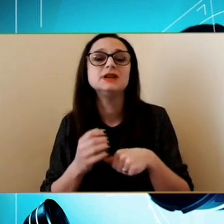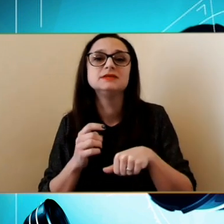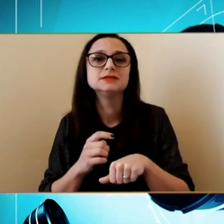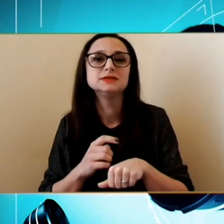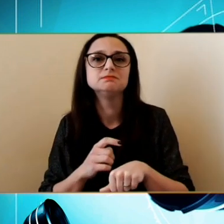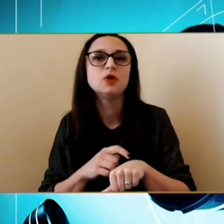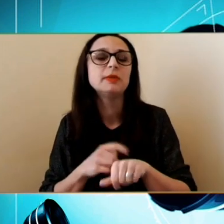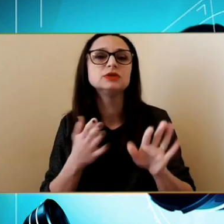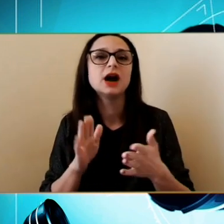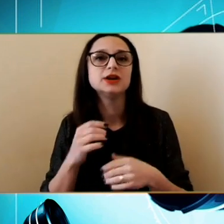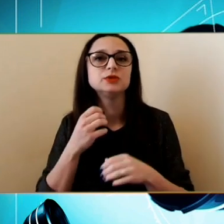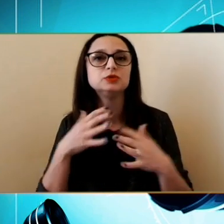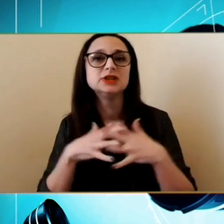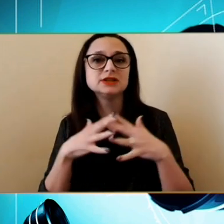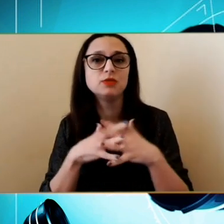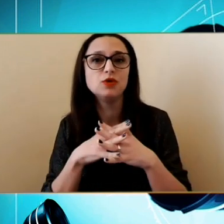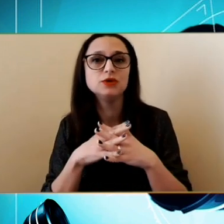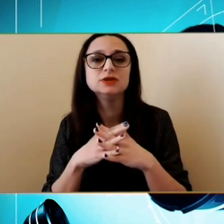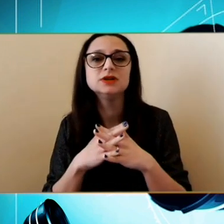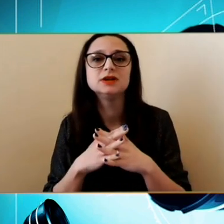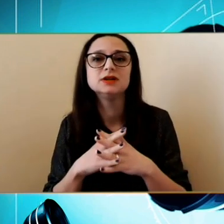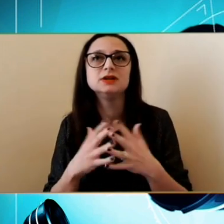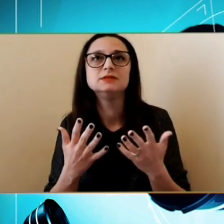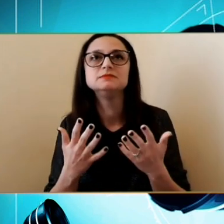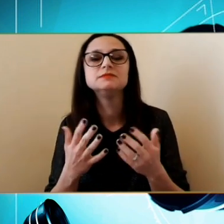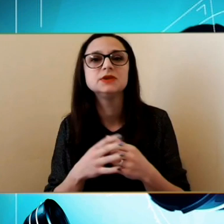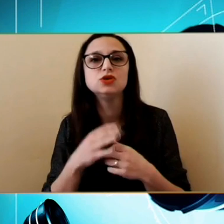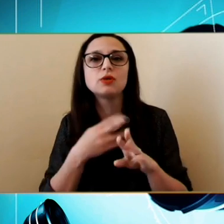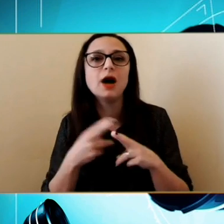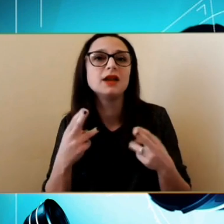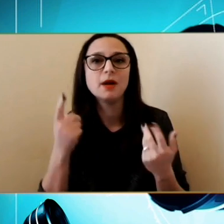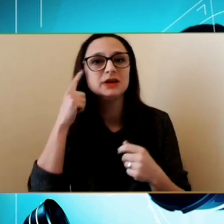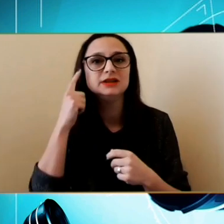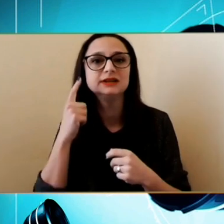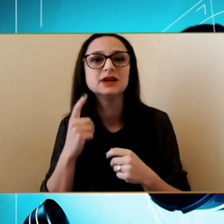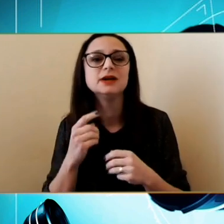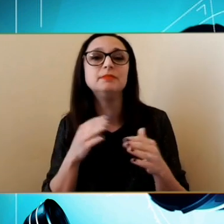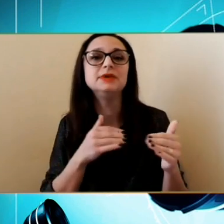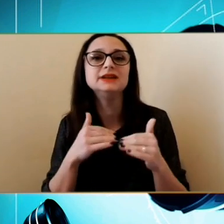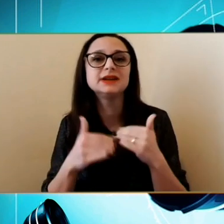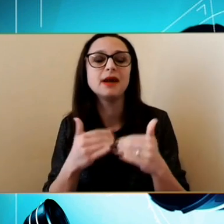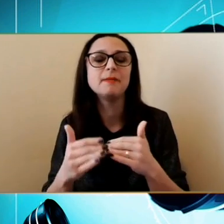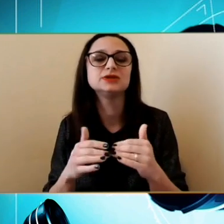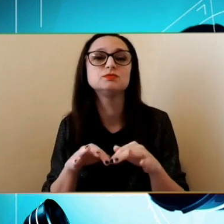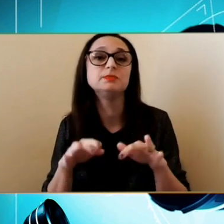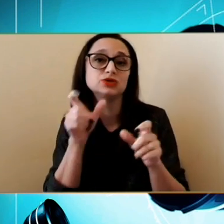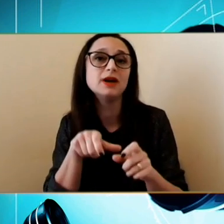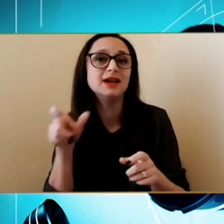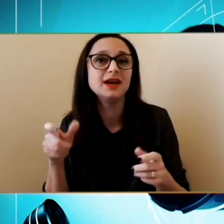Din momentul în care a început războiul Normal ne-am gândit că printre